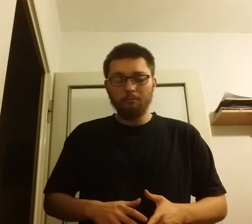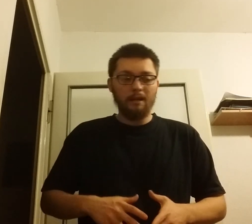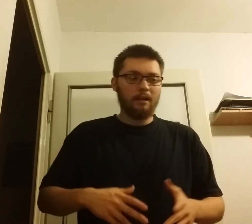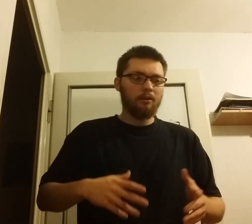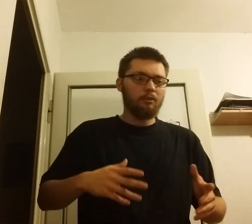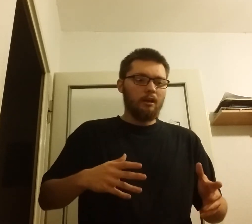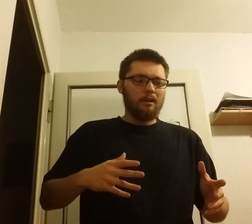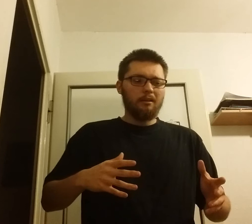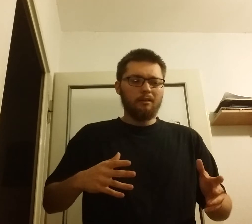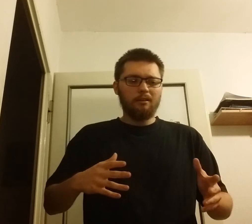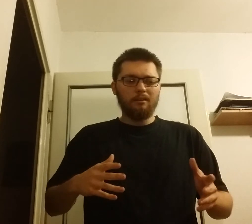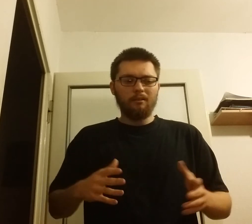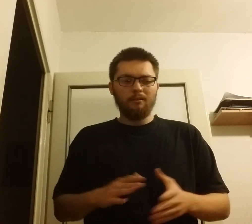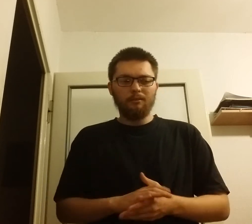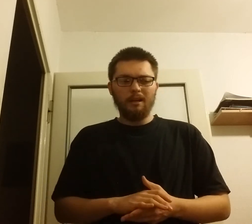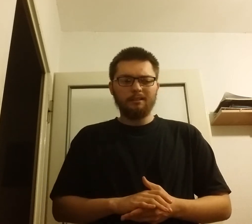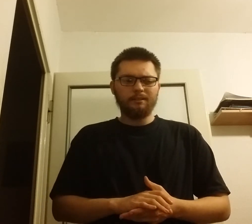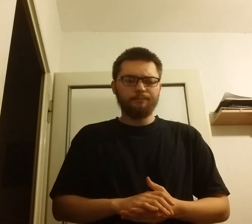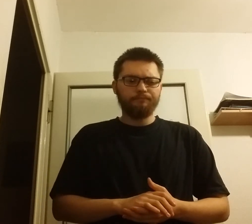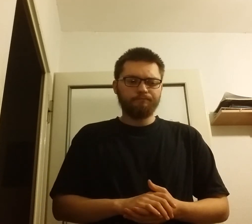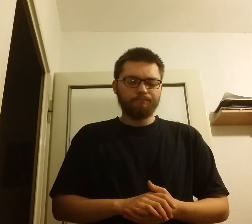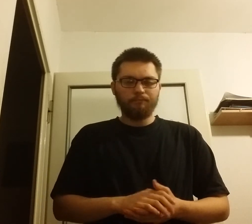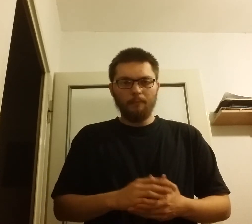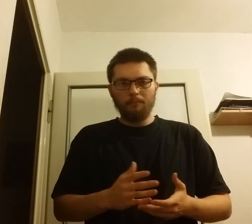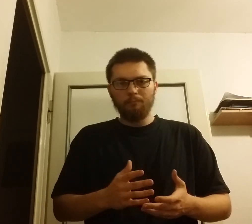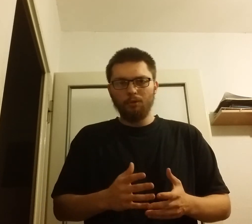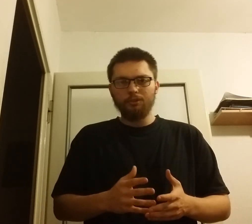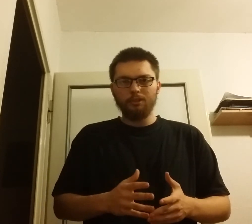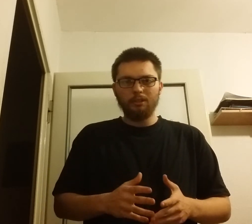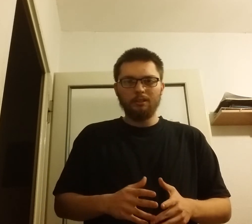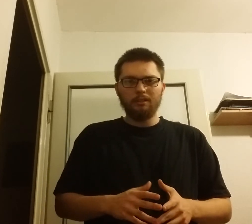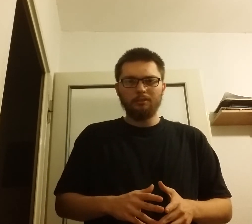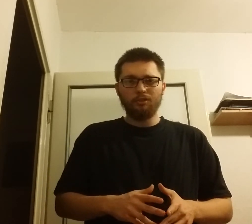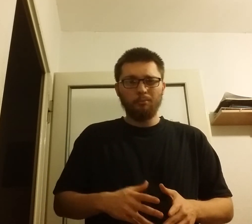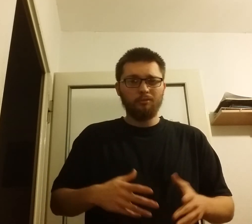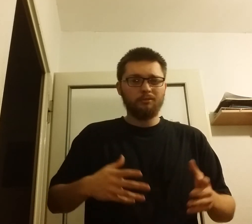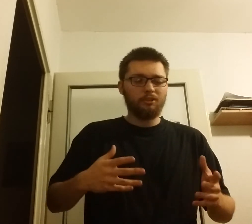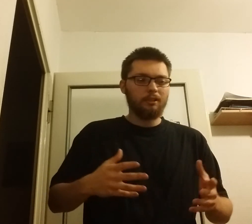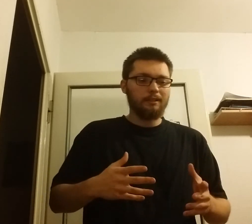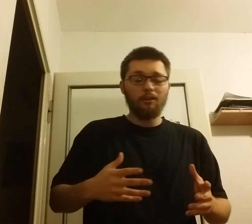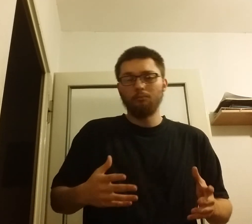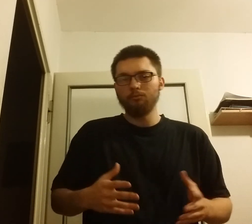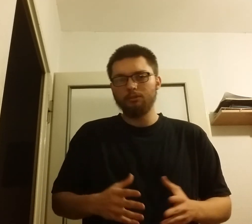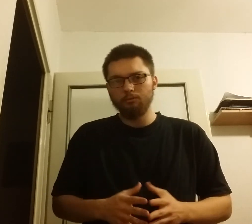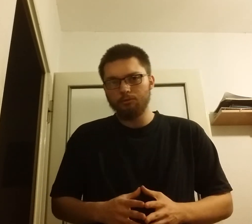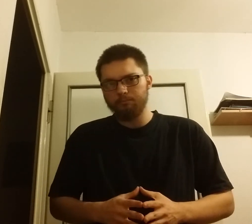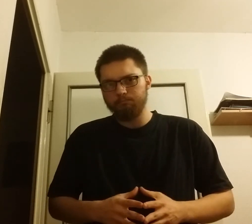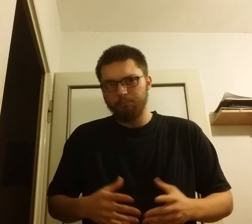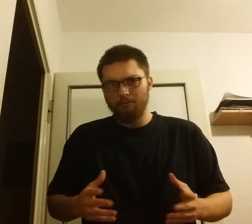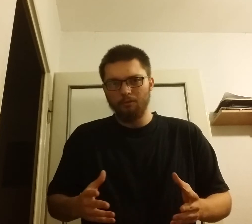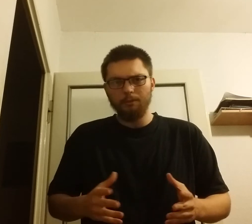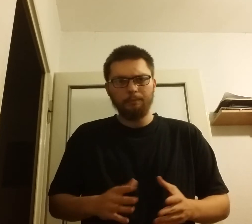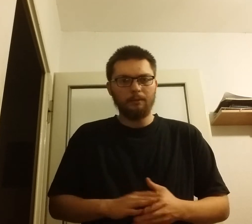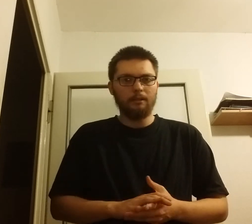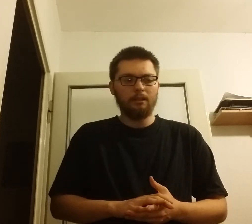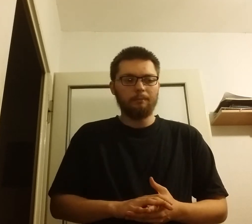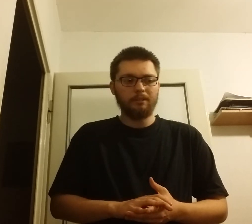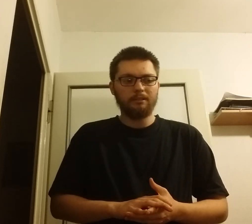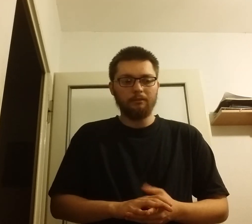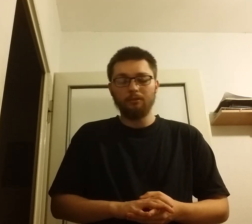domagał oraz bądź co bądź jego mózg już powoli przestał